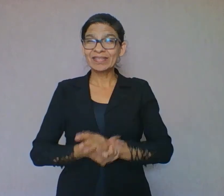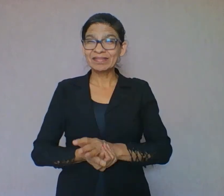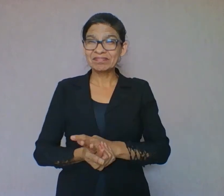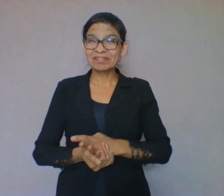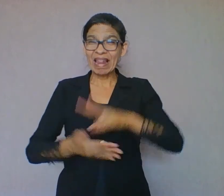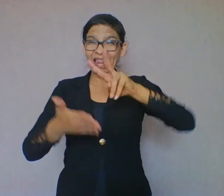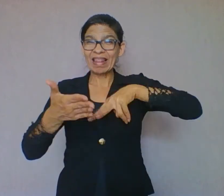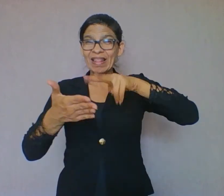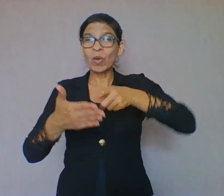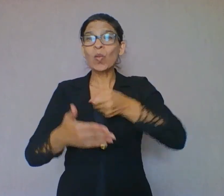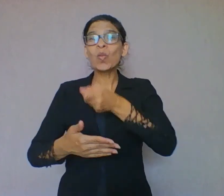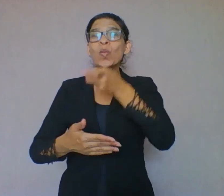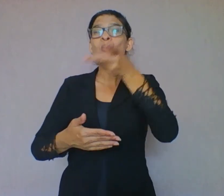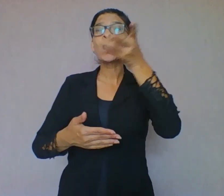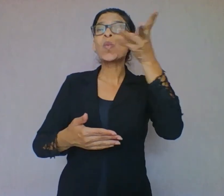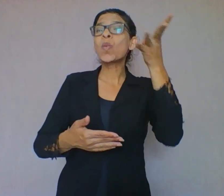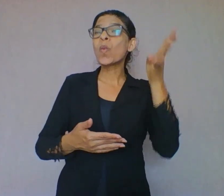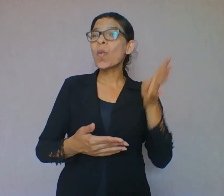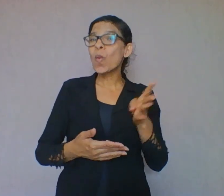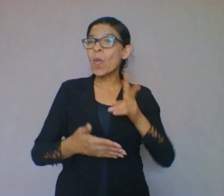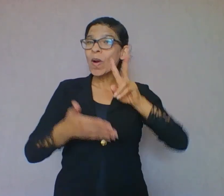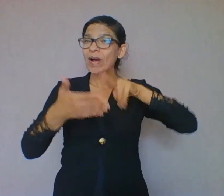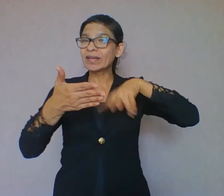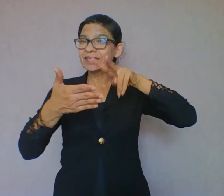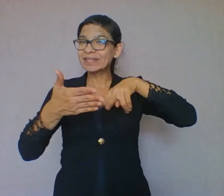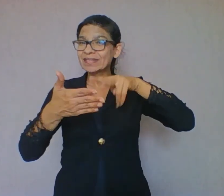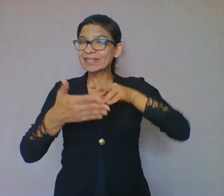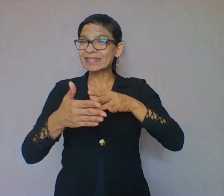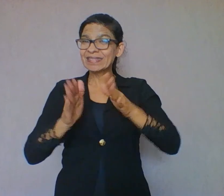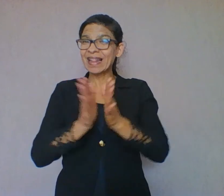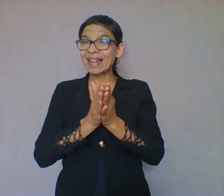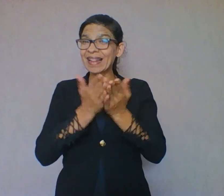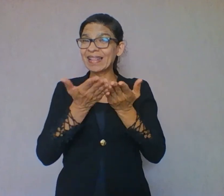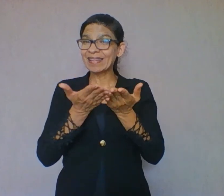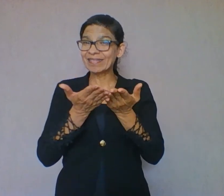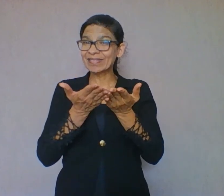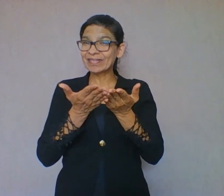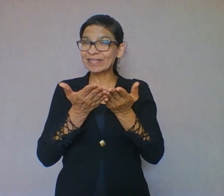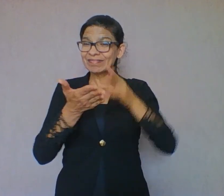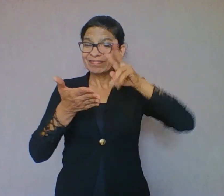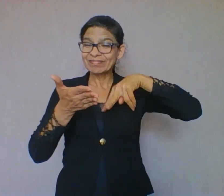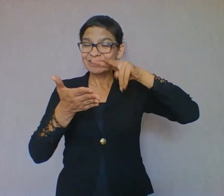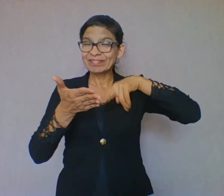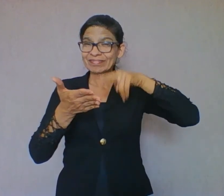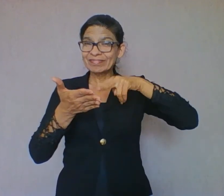alguém? E quantos livros vocês já compraram este ano? Alguém se habilita a responder?